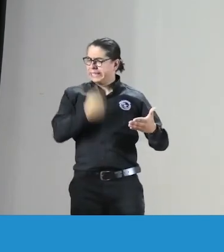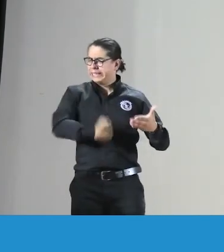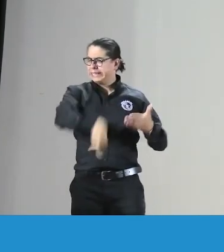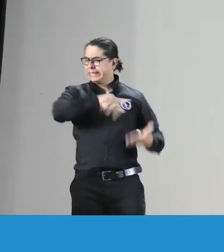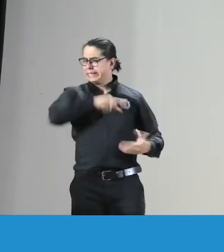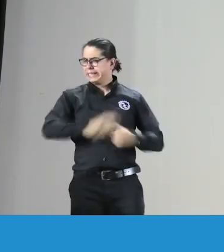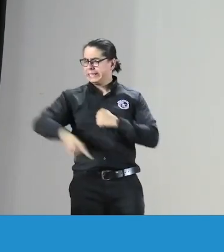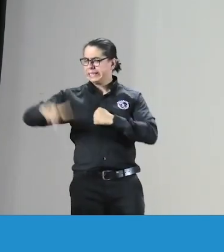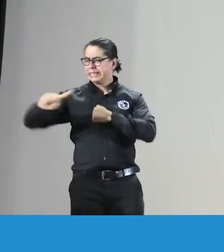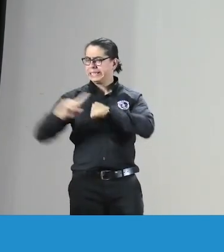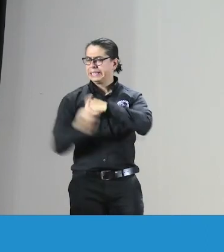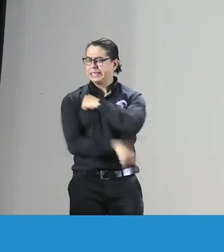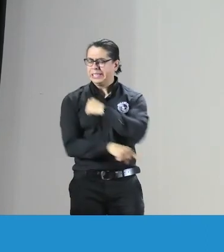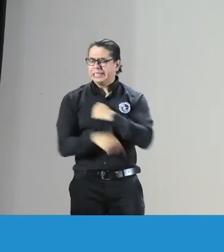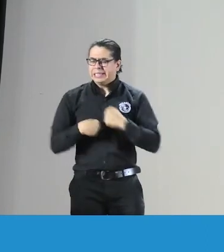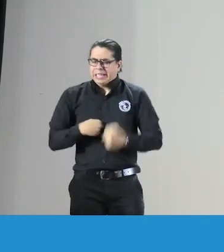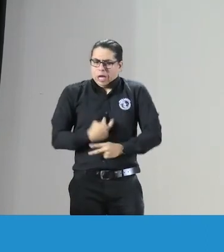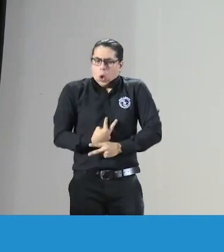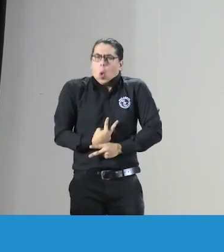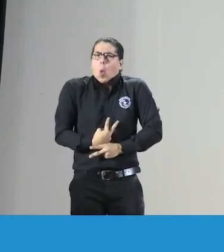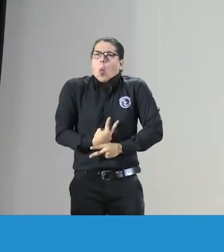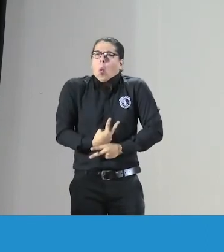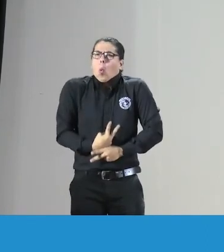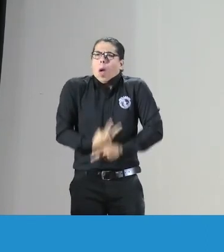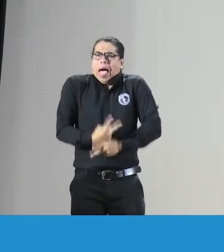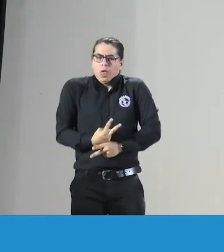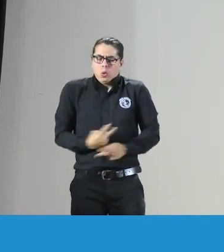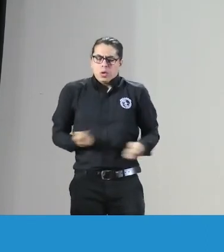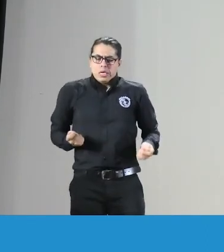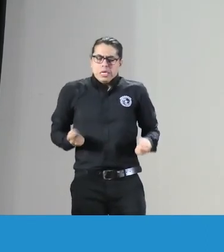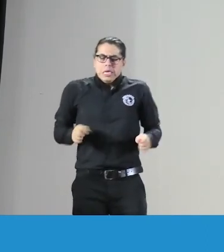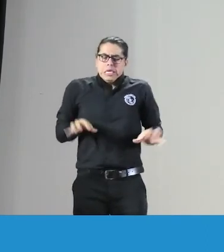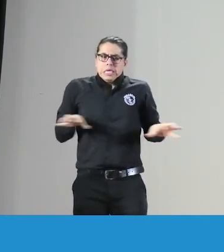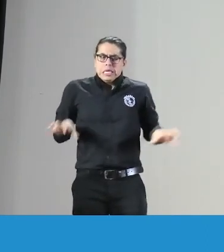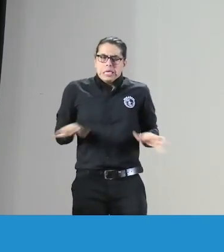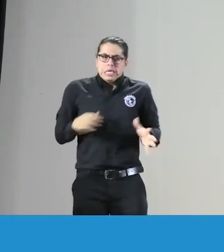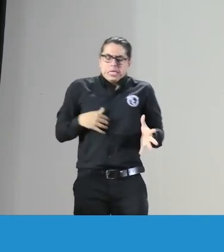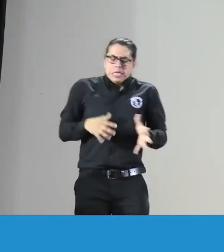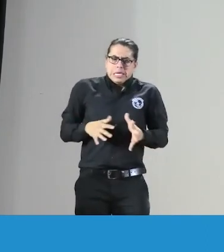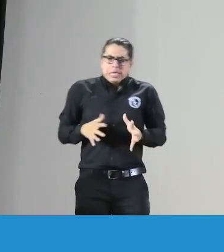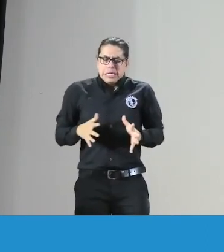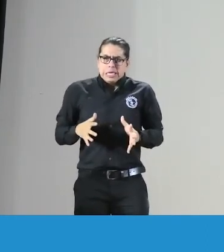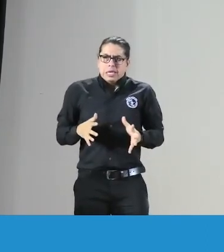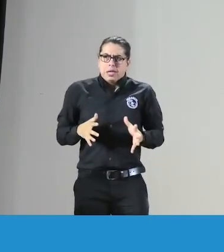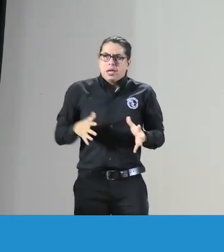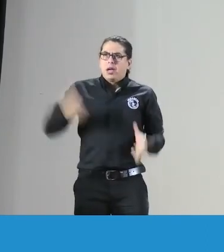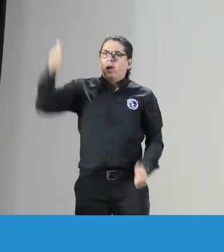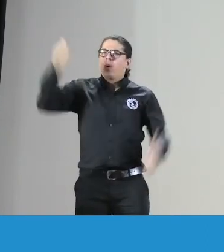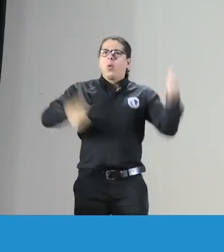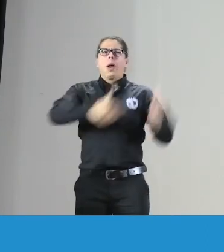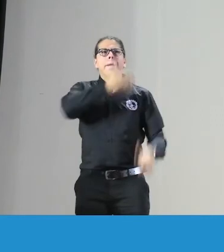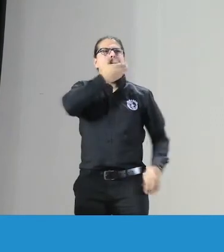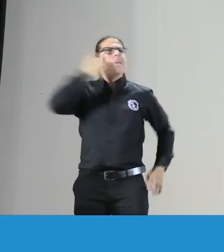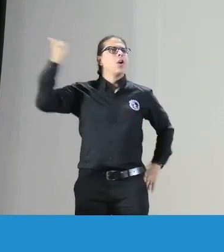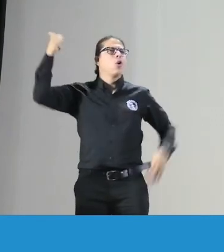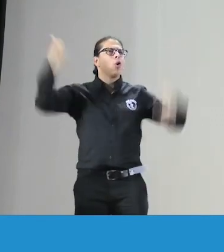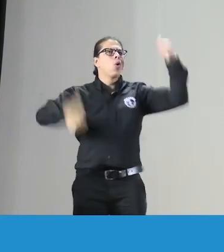decir tengo mentir de error Dios mío tengo que tener cuidado si de pronto tengo un código disciplinario